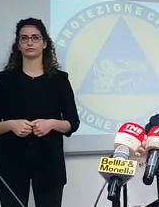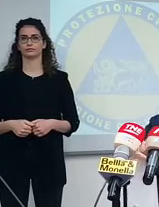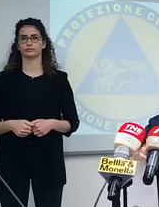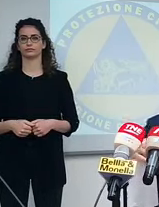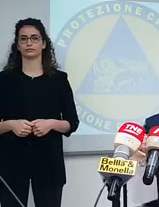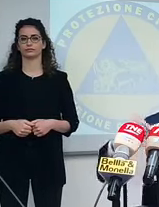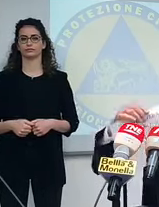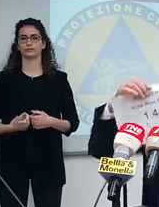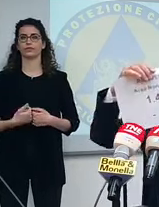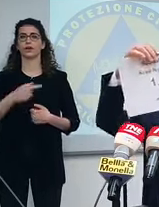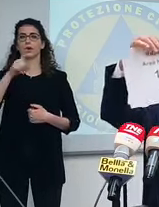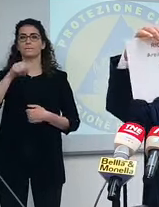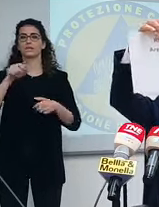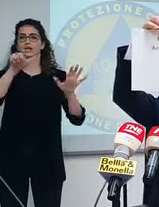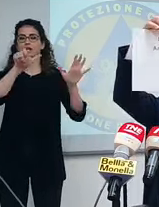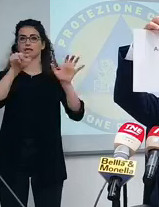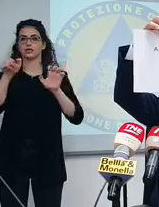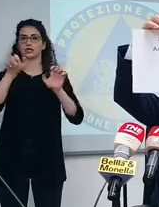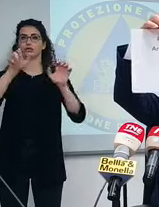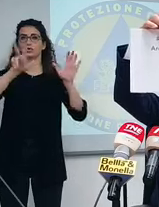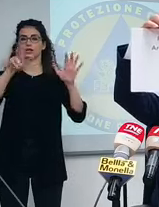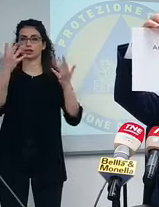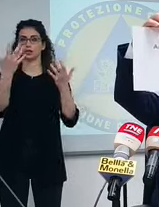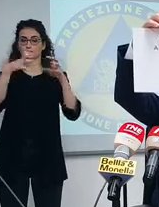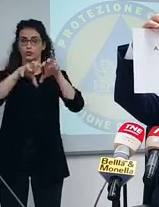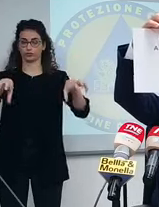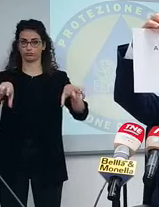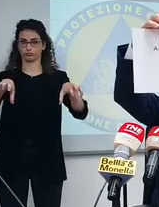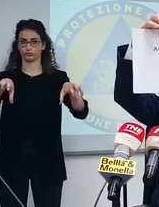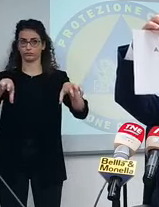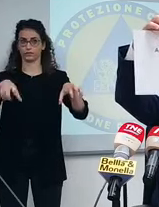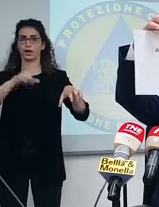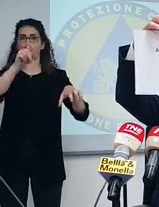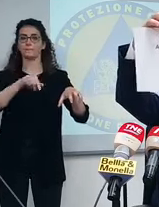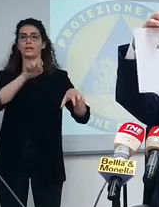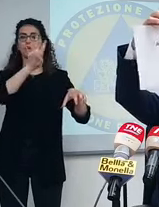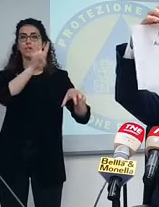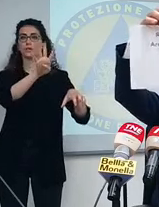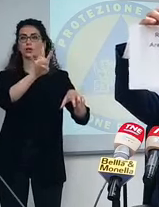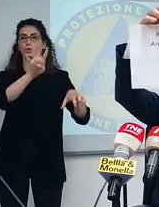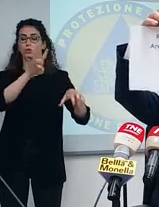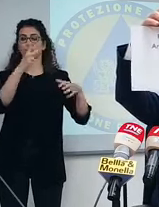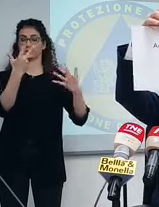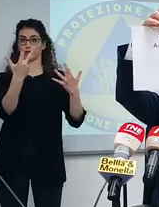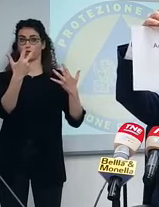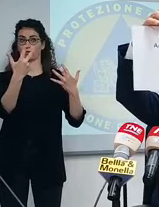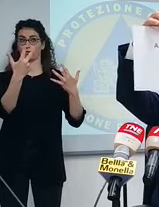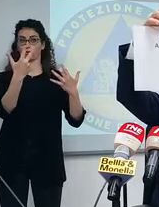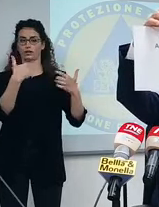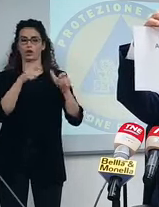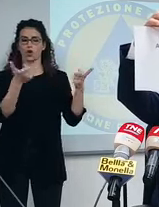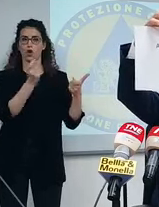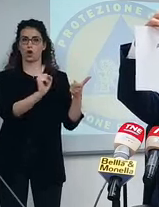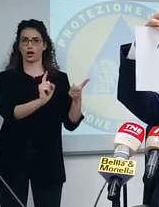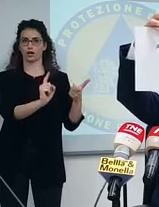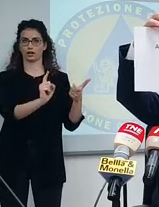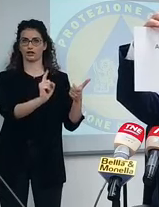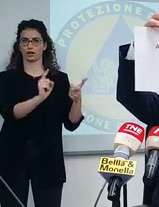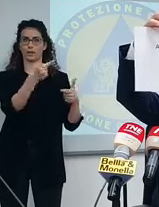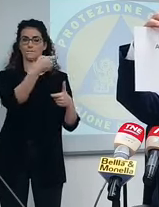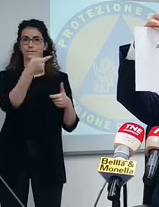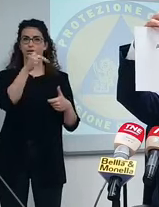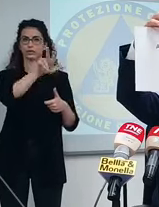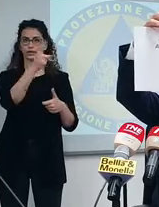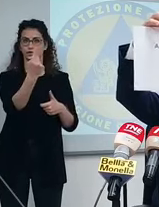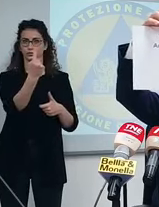il 1.685 sono così distribuiti, 1.449 in area non critica, meno